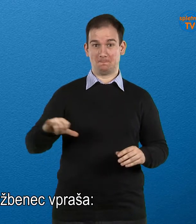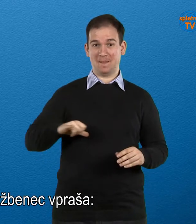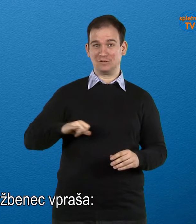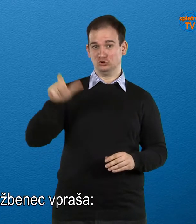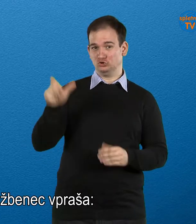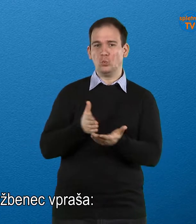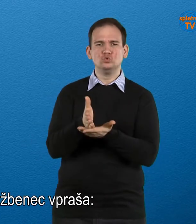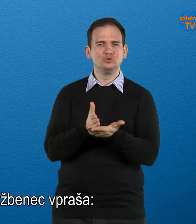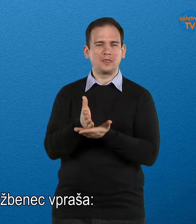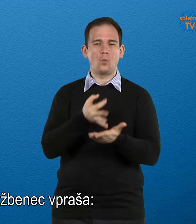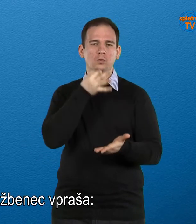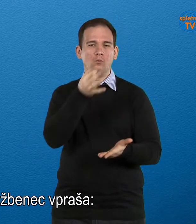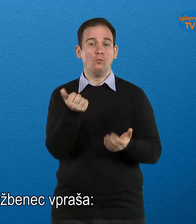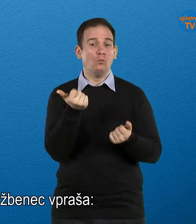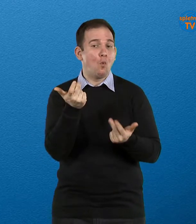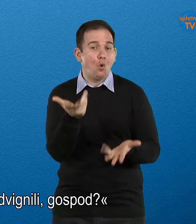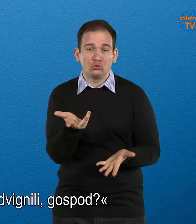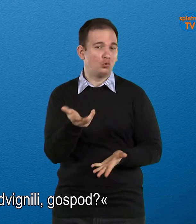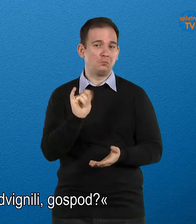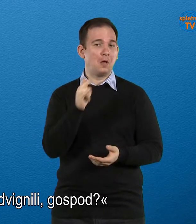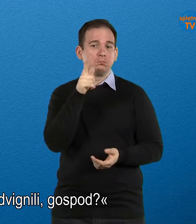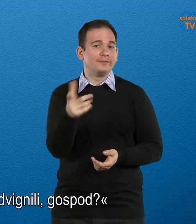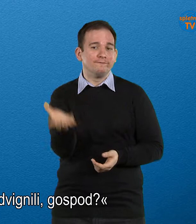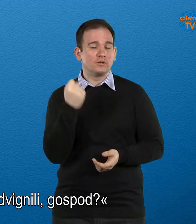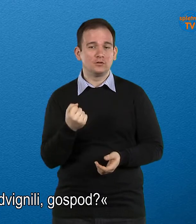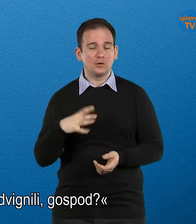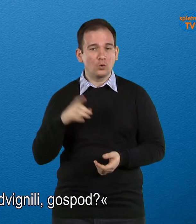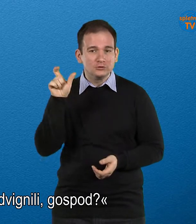Bančni uslužbenec vpraša, koliko pa bi dvignili gospod.